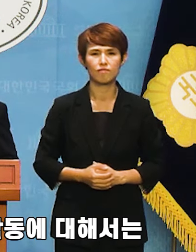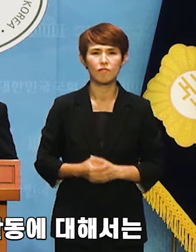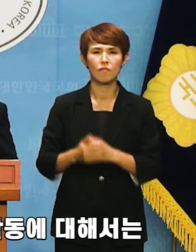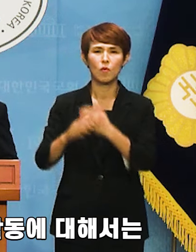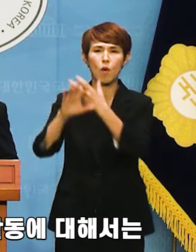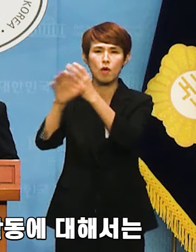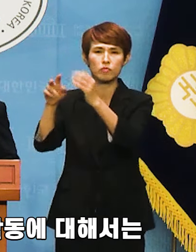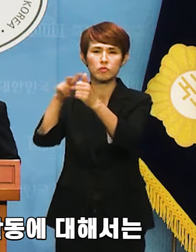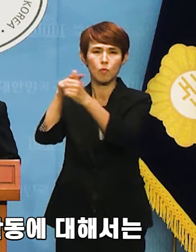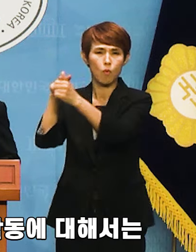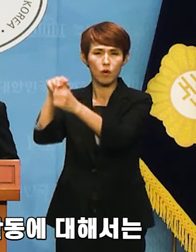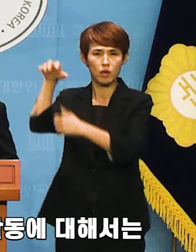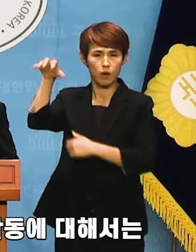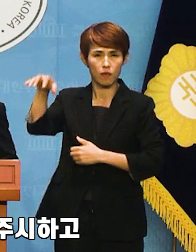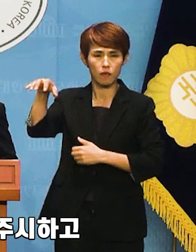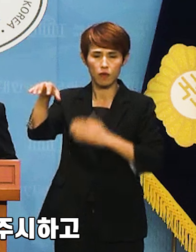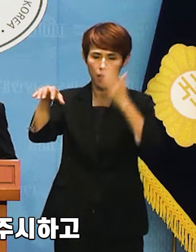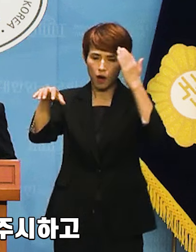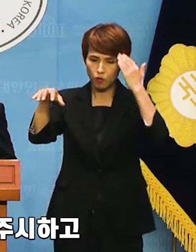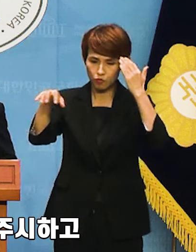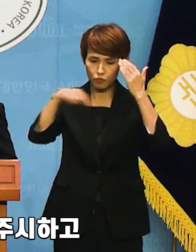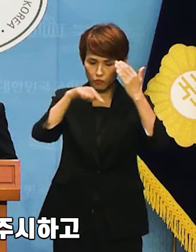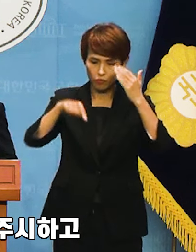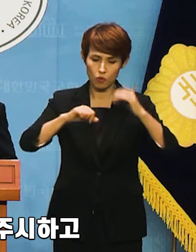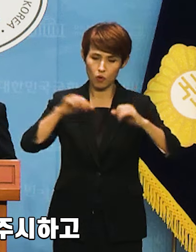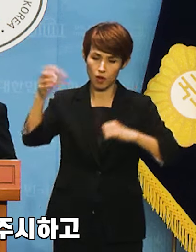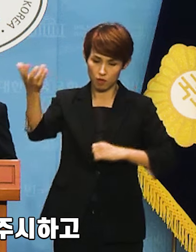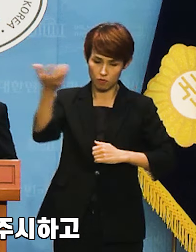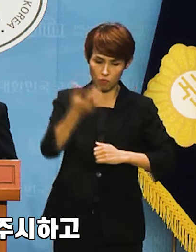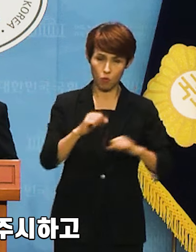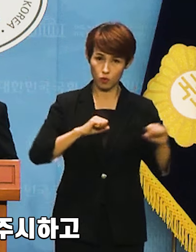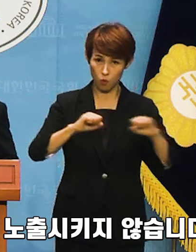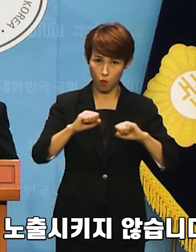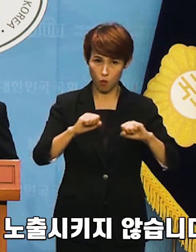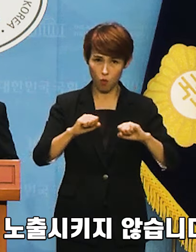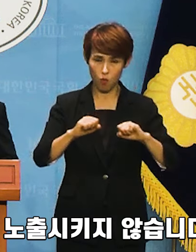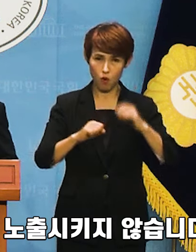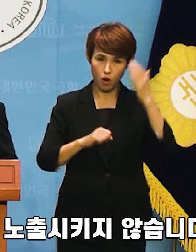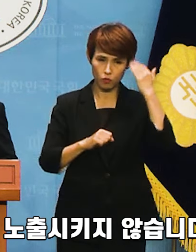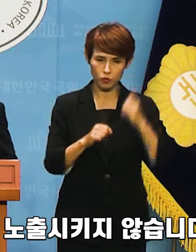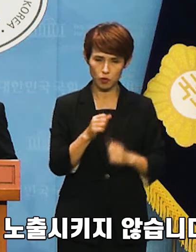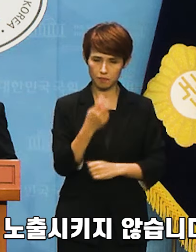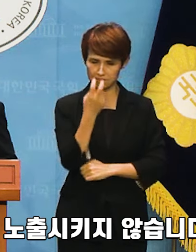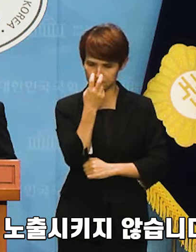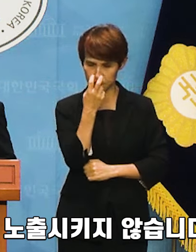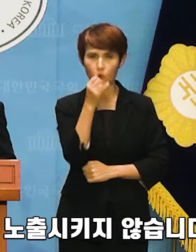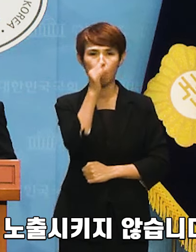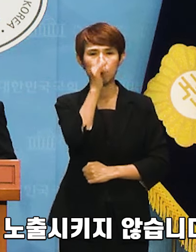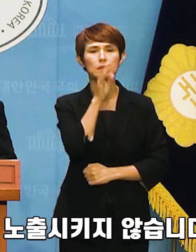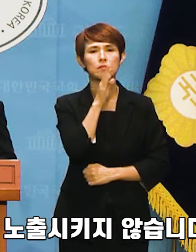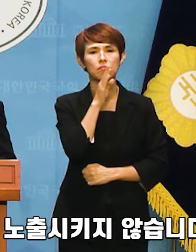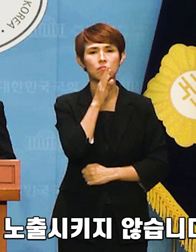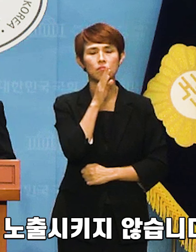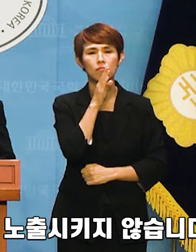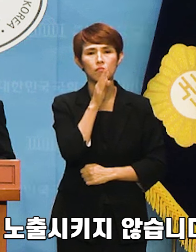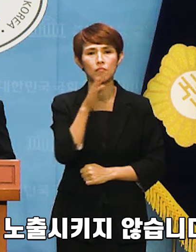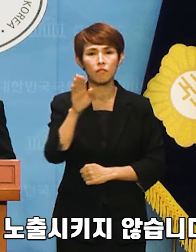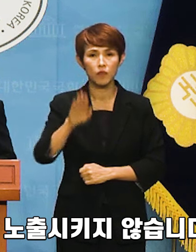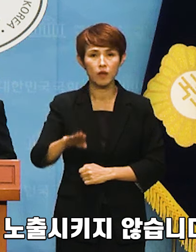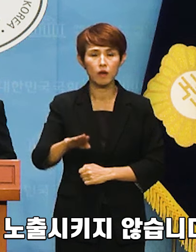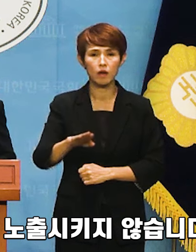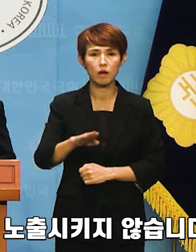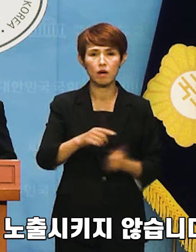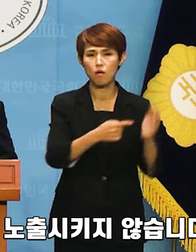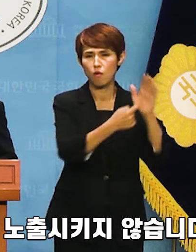외국정보기관의 국내 활동에 대해서는 우리 기관도 모두 주시하고 모니터링하지만 절대로 외부에